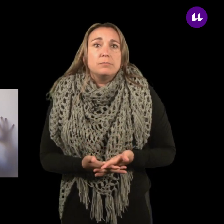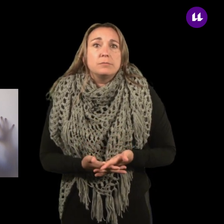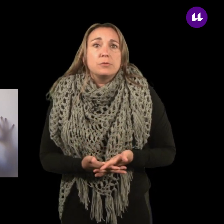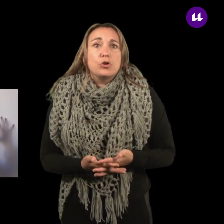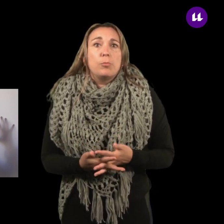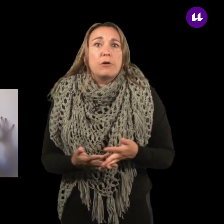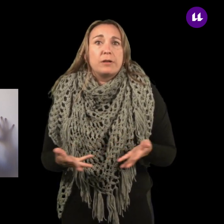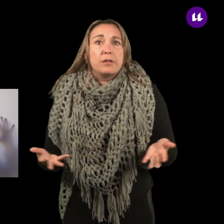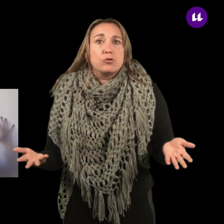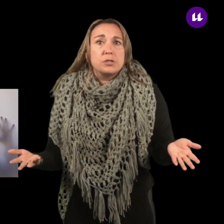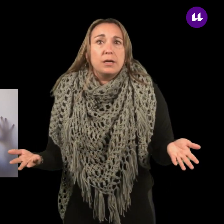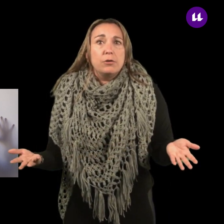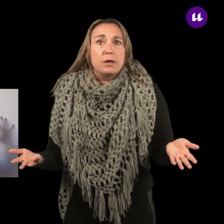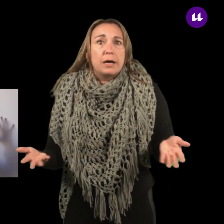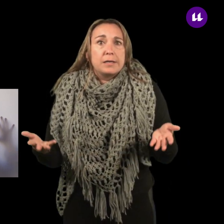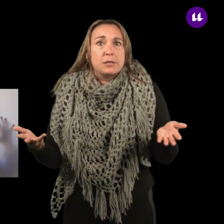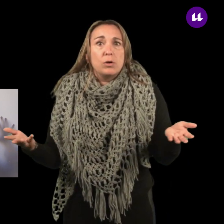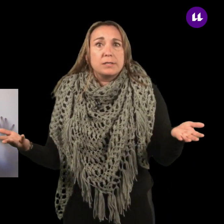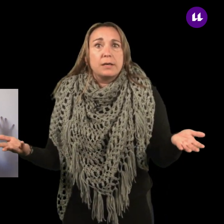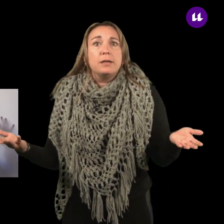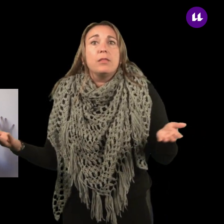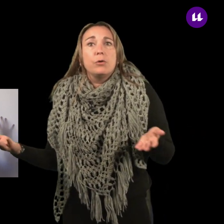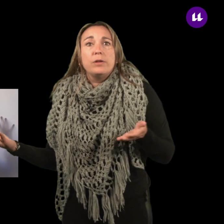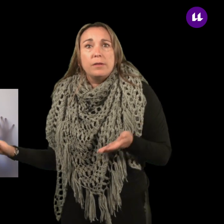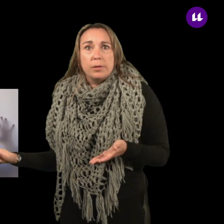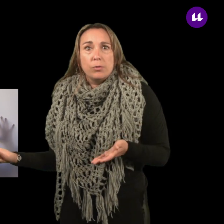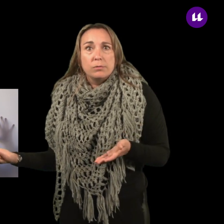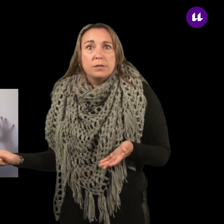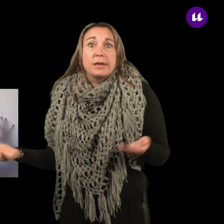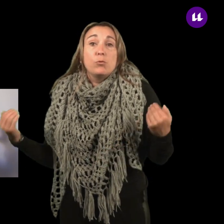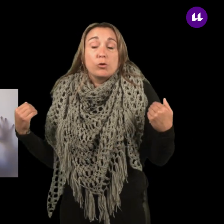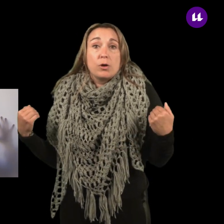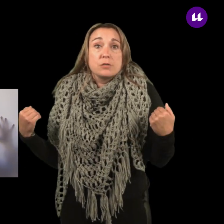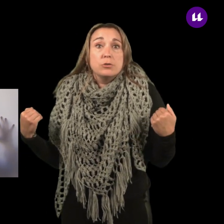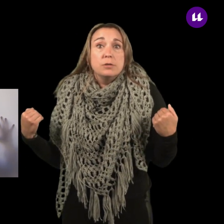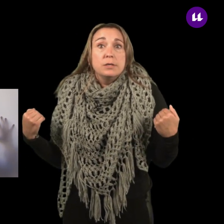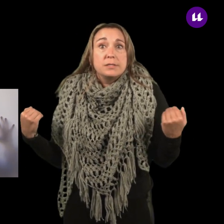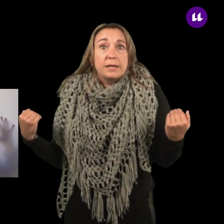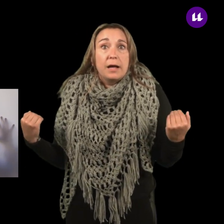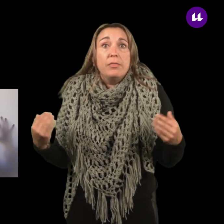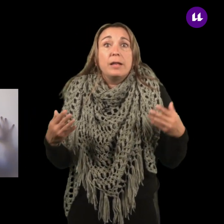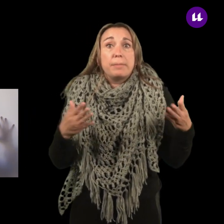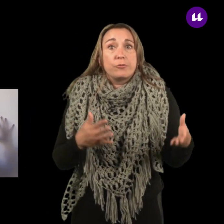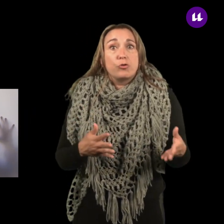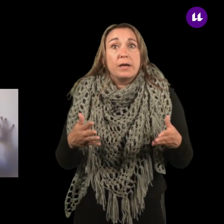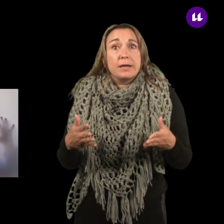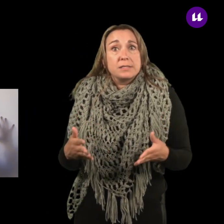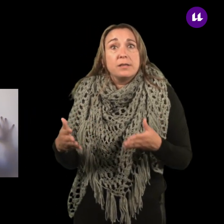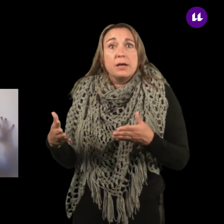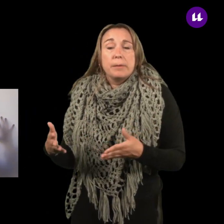como la falta de oxígeno a las células sanguíneas de un individuo, que en nuestro caso será de la persona que accede al